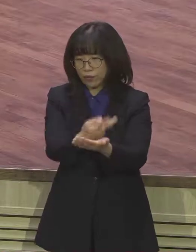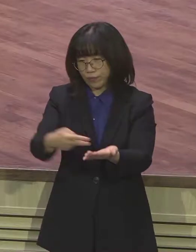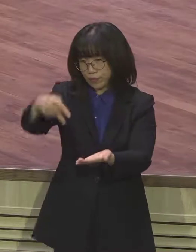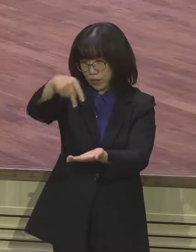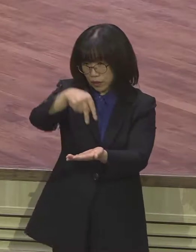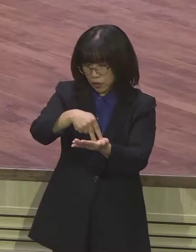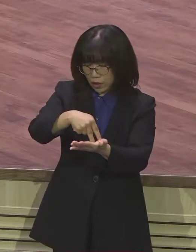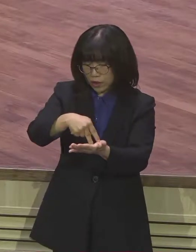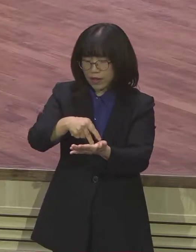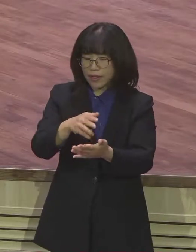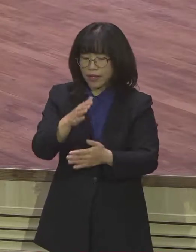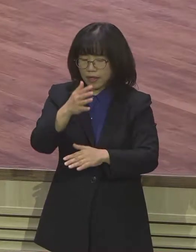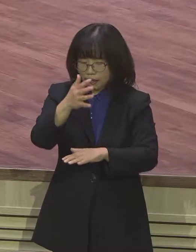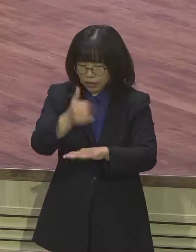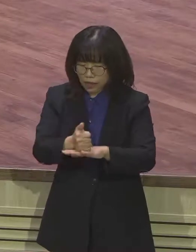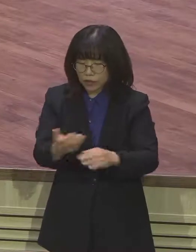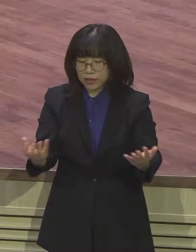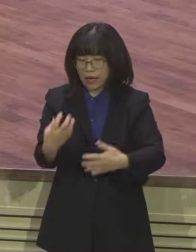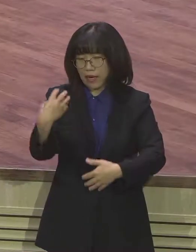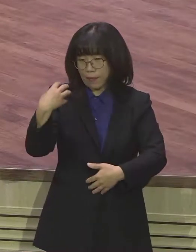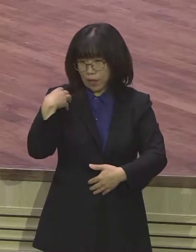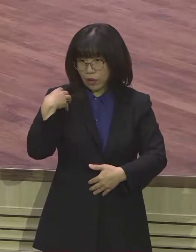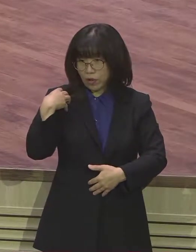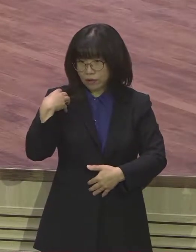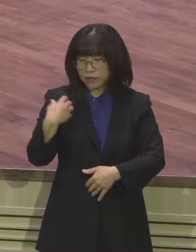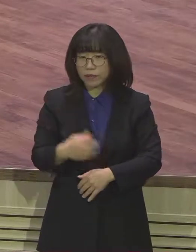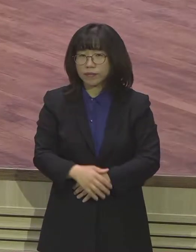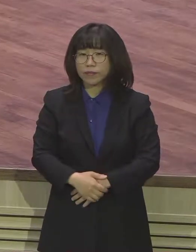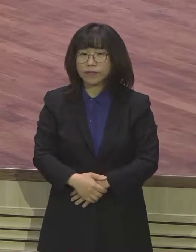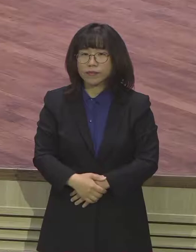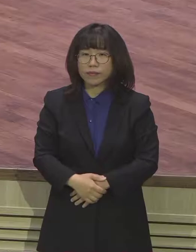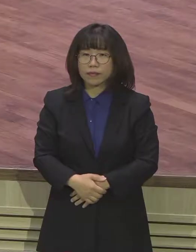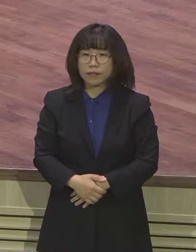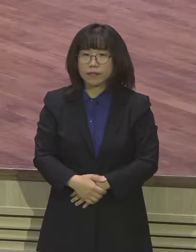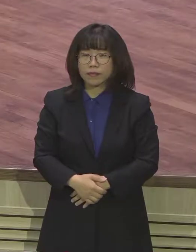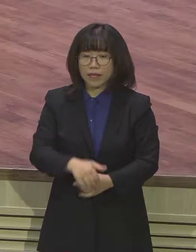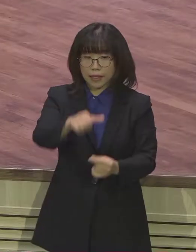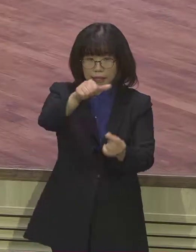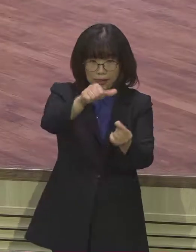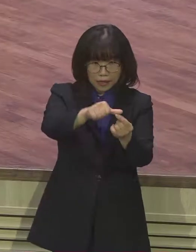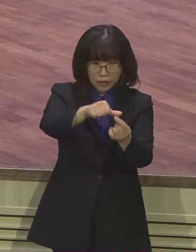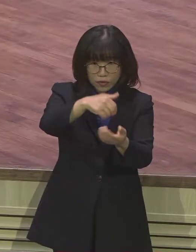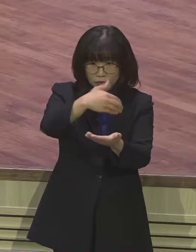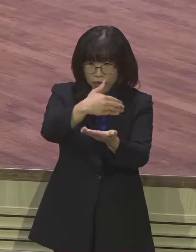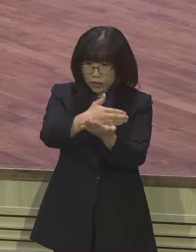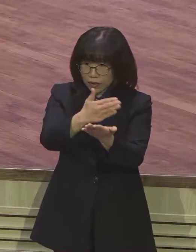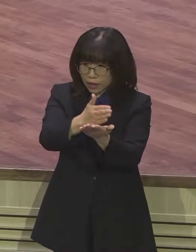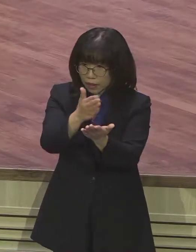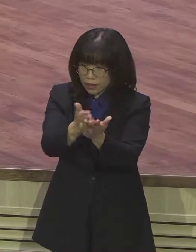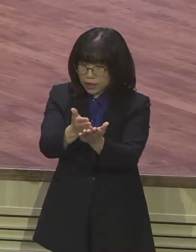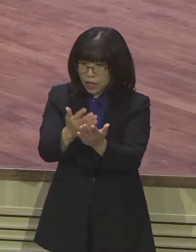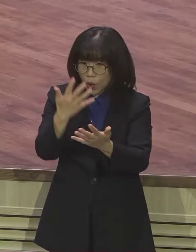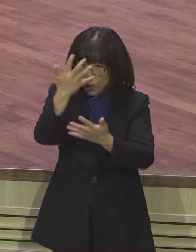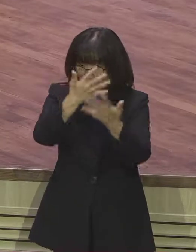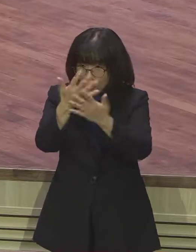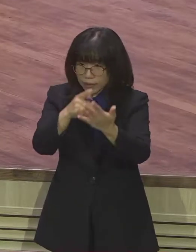연결이 되어진 것입니다. 다섯 개의 환상을 잠시 살펴보면 첫 번째 환상은 7장 1절에서 3절에 나오는